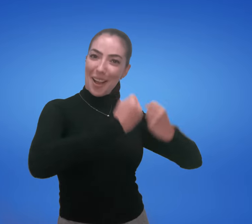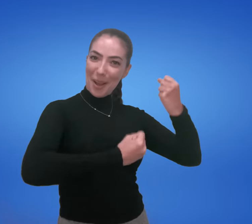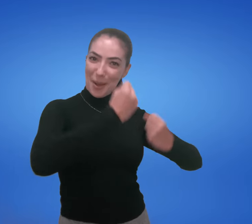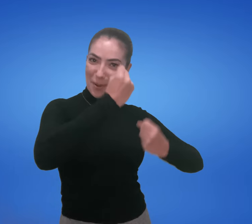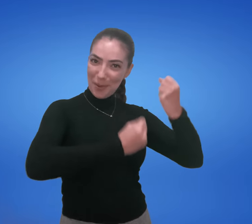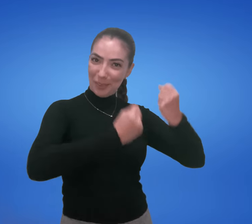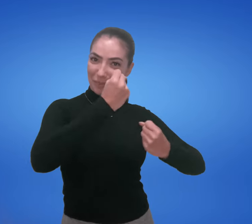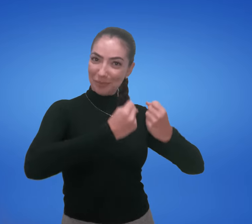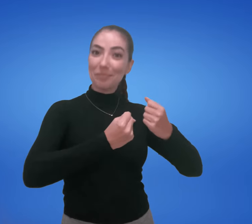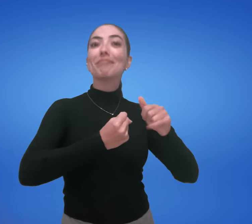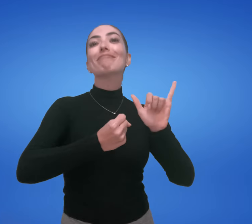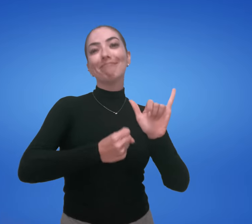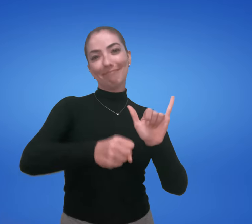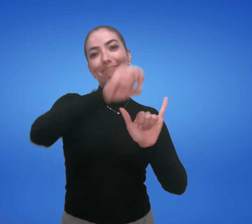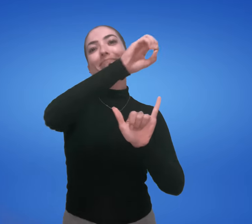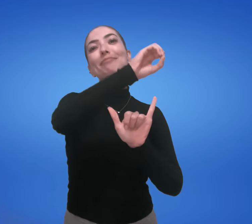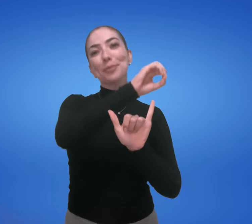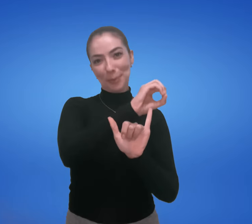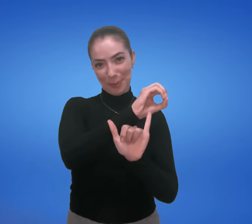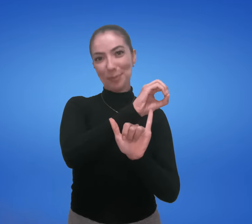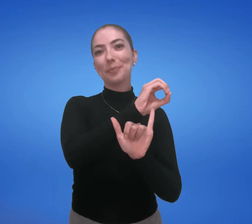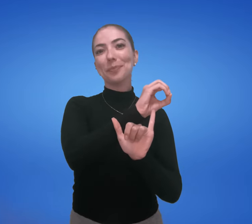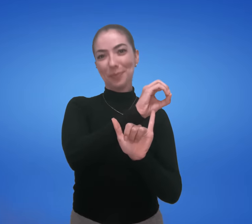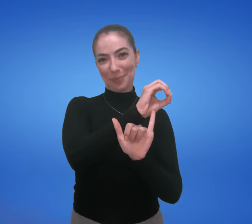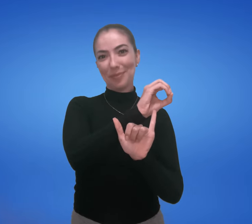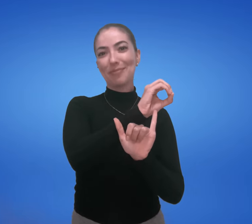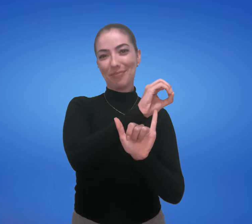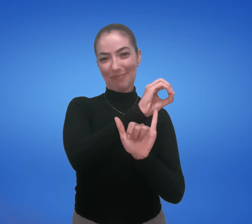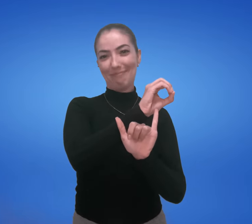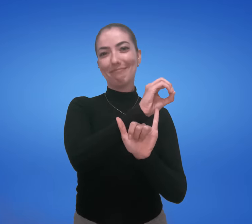este o objeto. Perceberam?